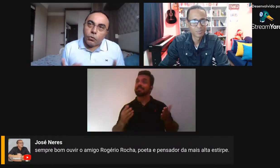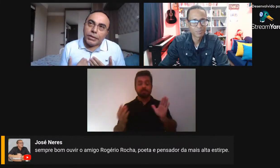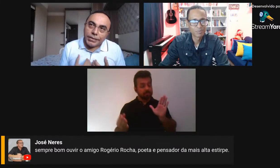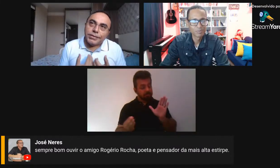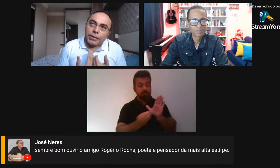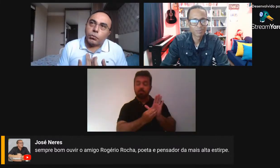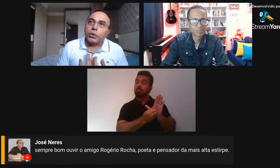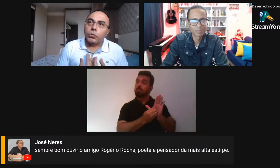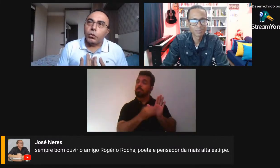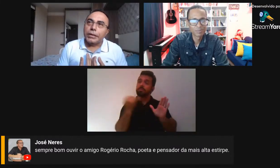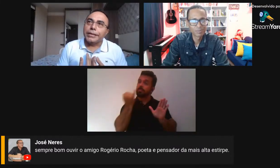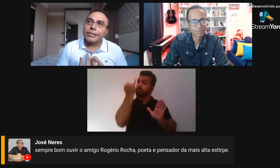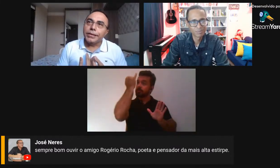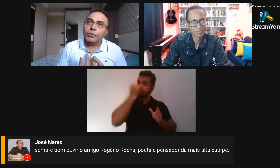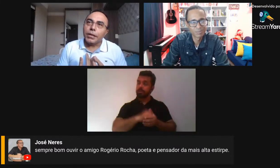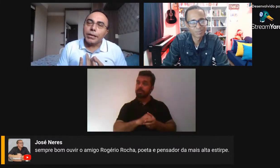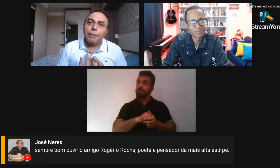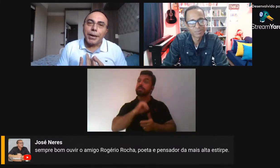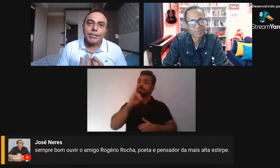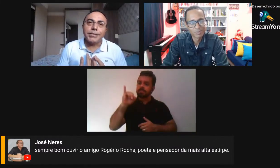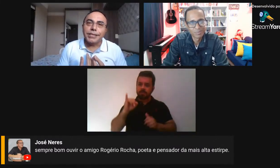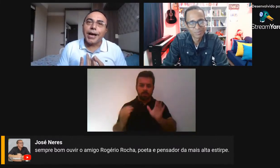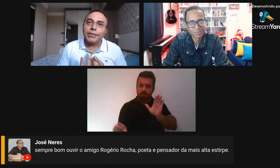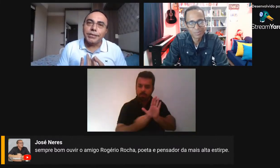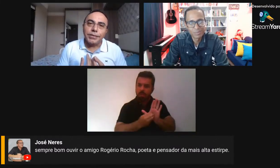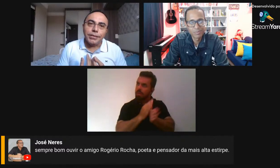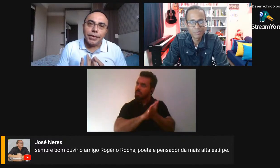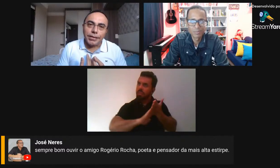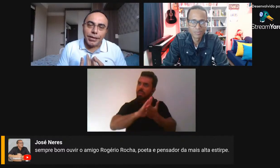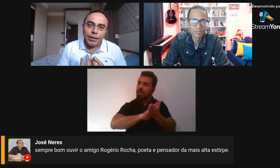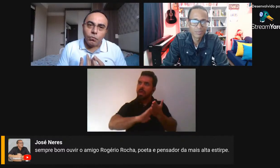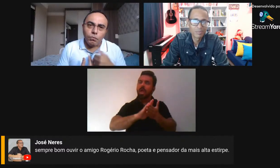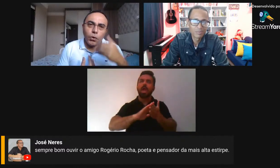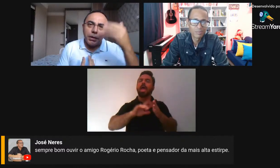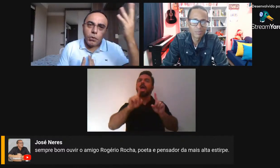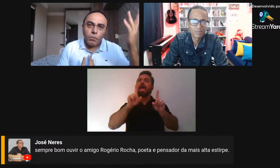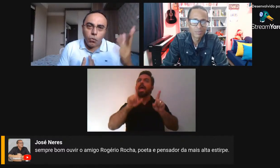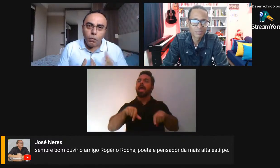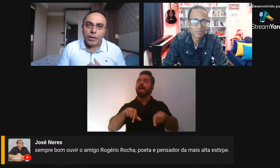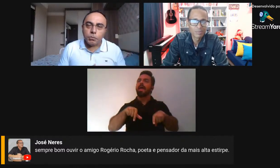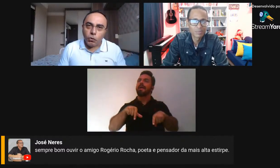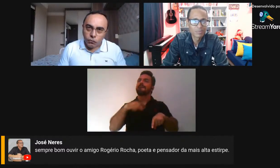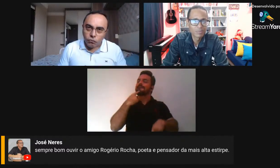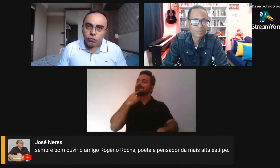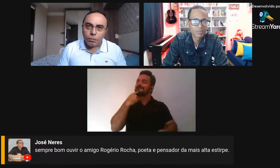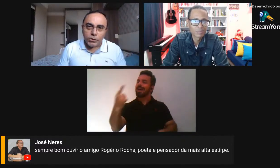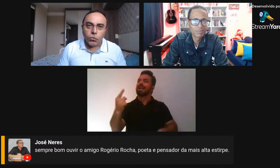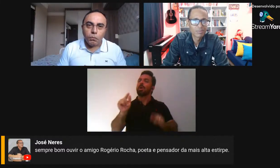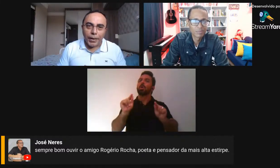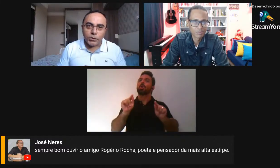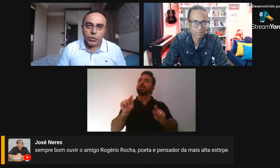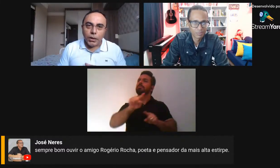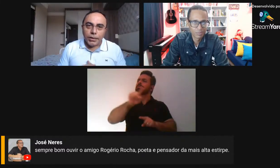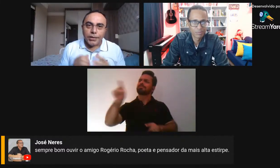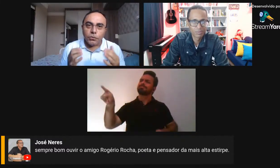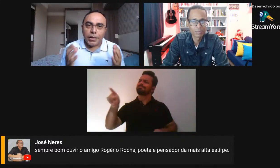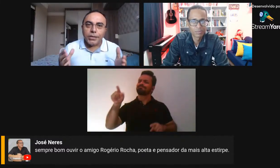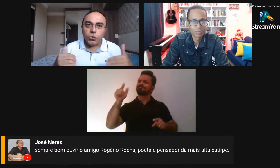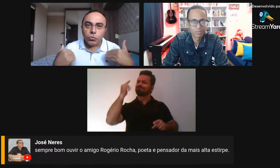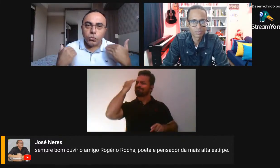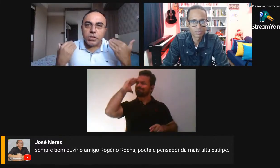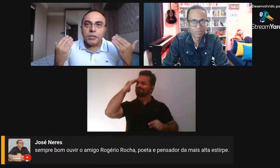de alguma forma vou estar dizendo para o leitor que eles não têm capacidade de entender um poema um pouco mais profundo, mais complexo,